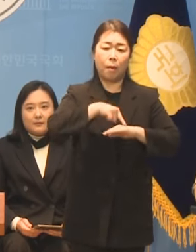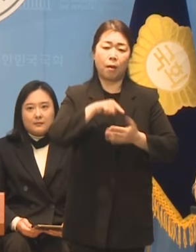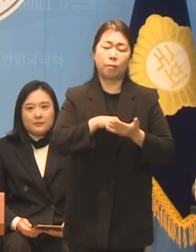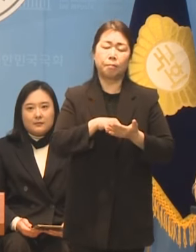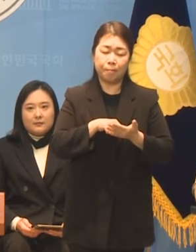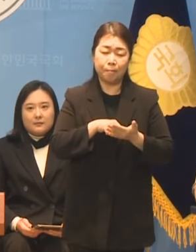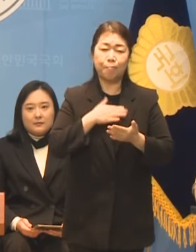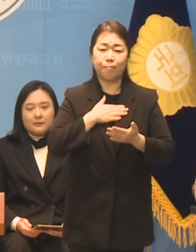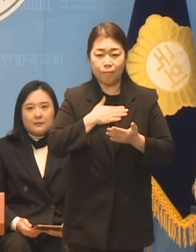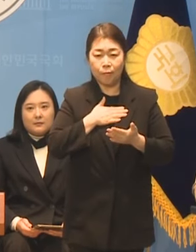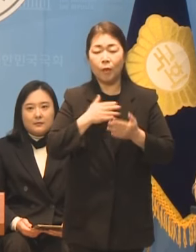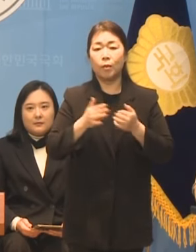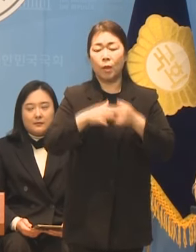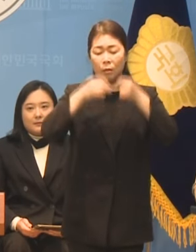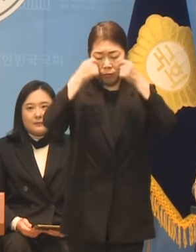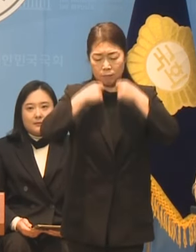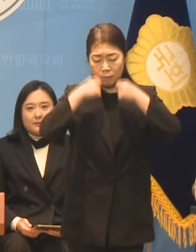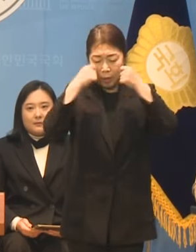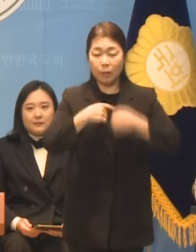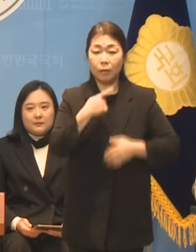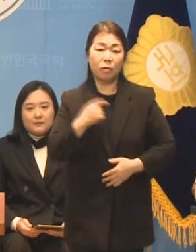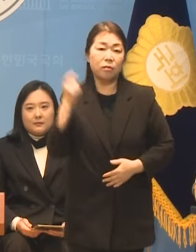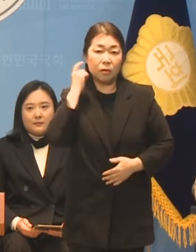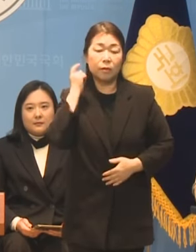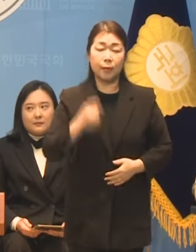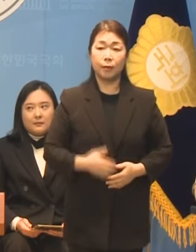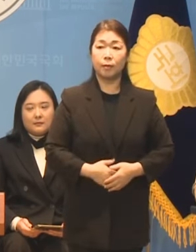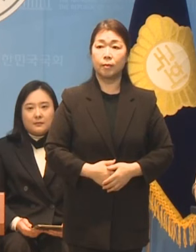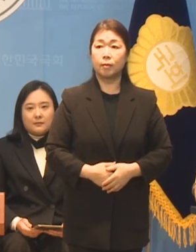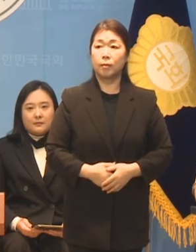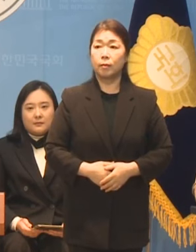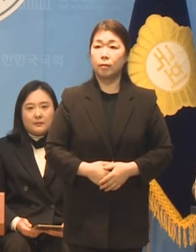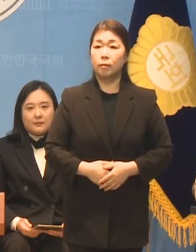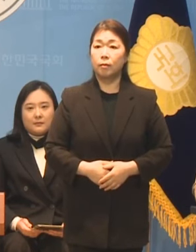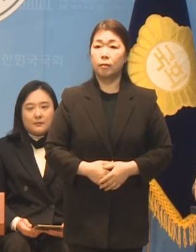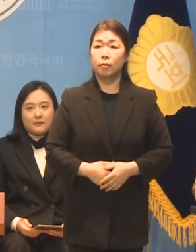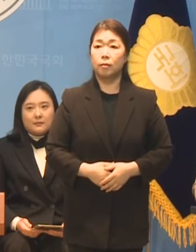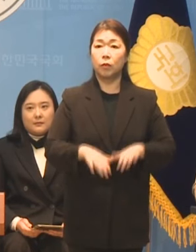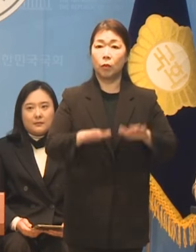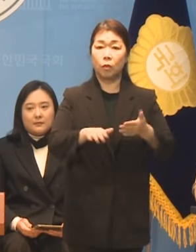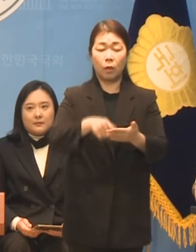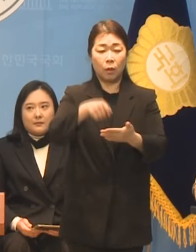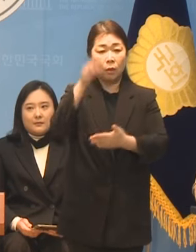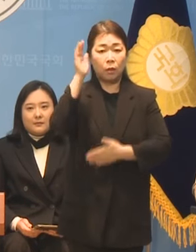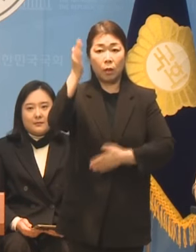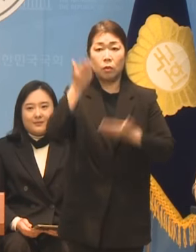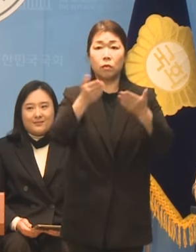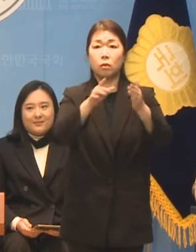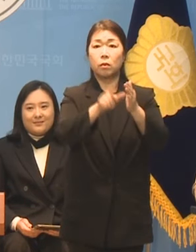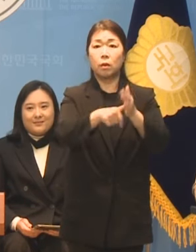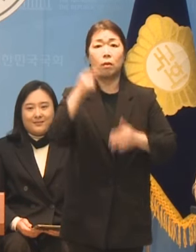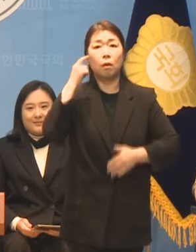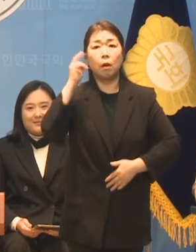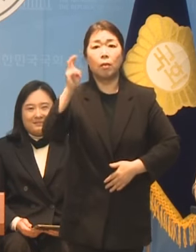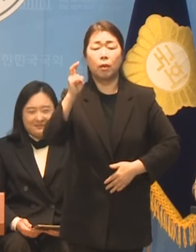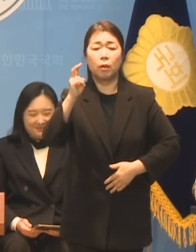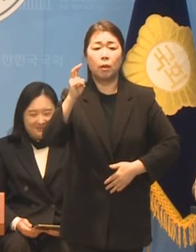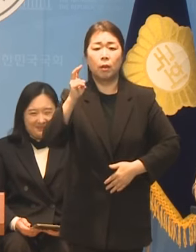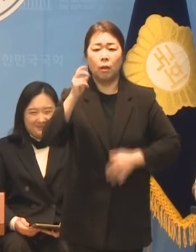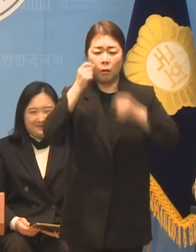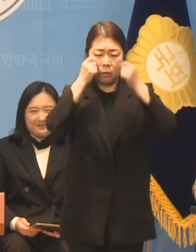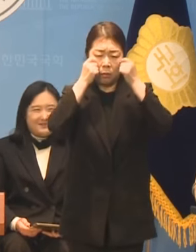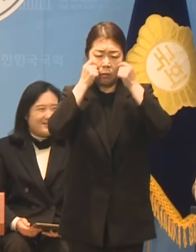말씀을 들었습니다 오늘 회견하시면서는 울지 마시고